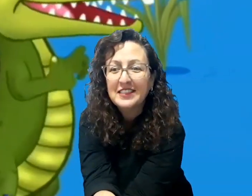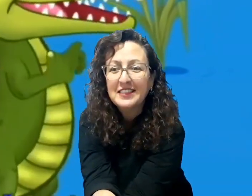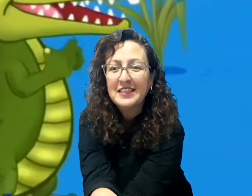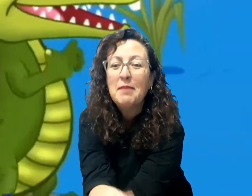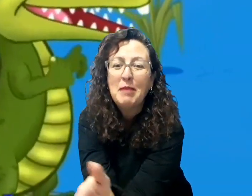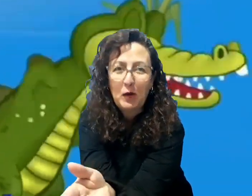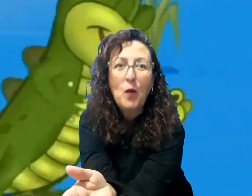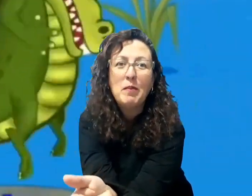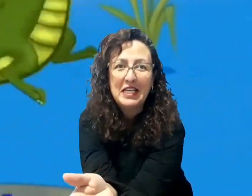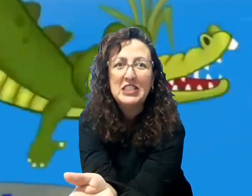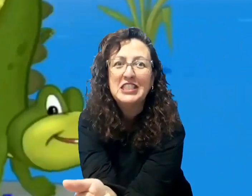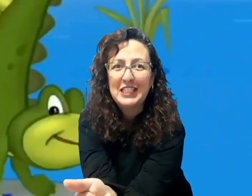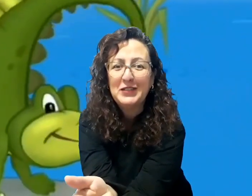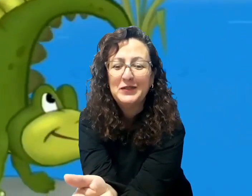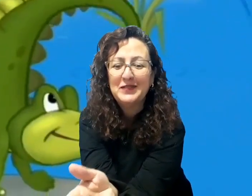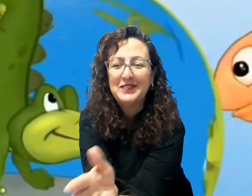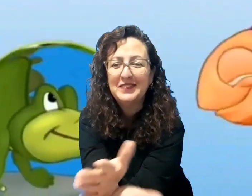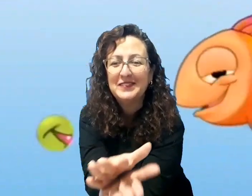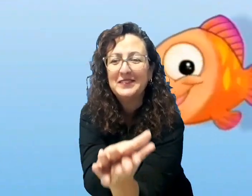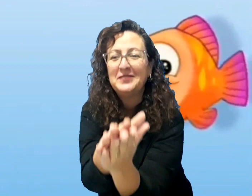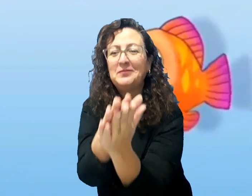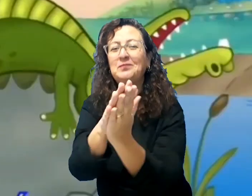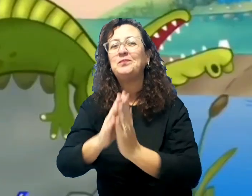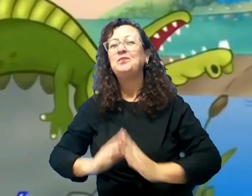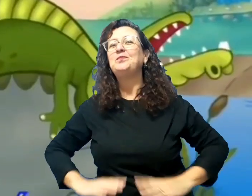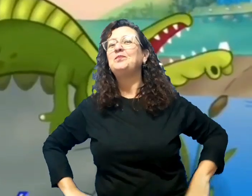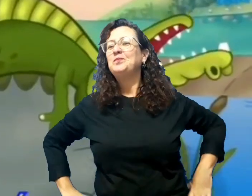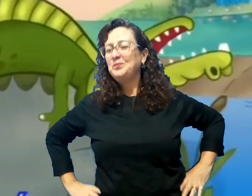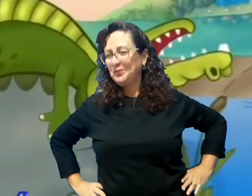Pegou o peixinho.